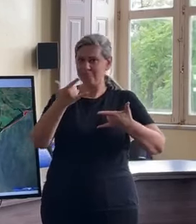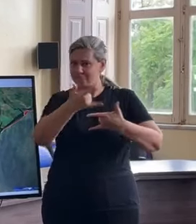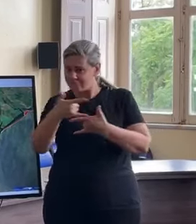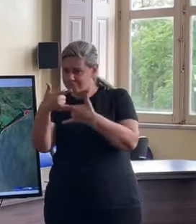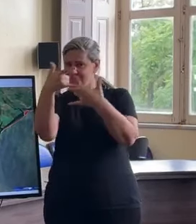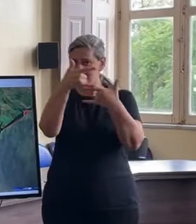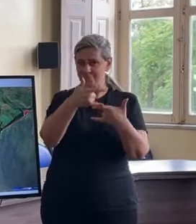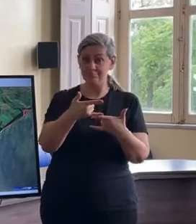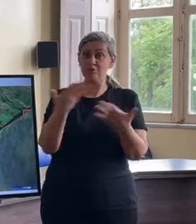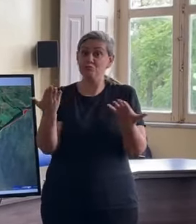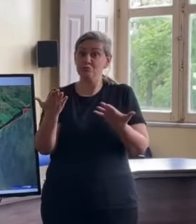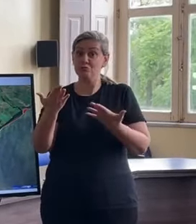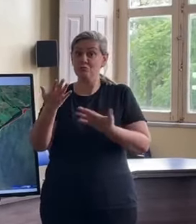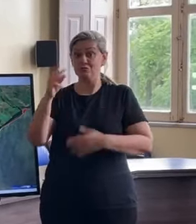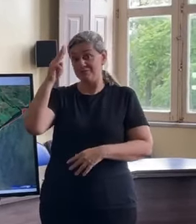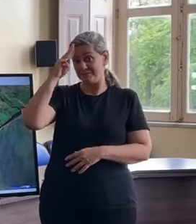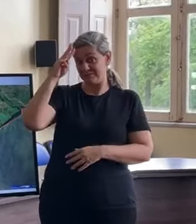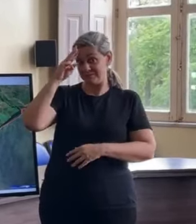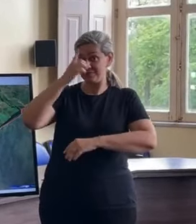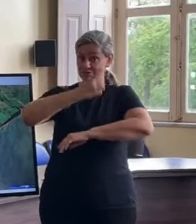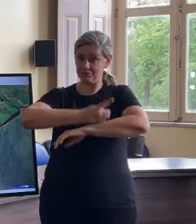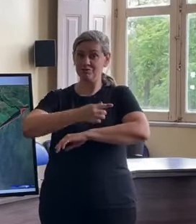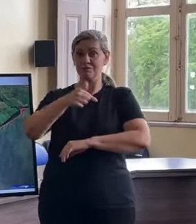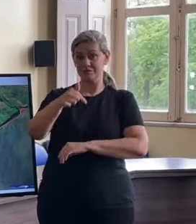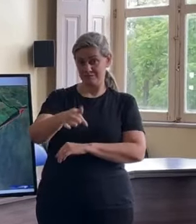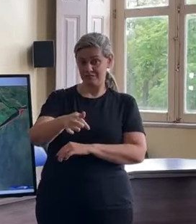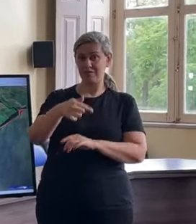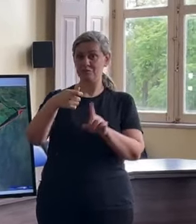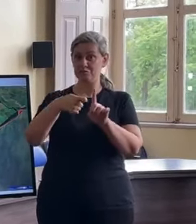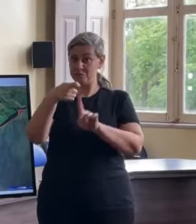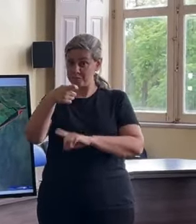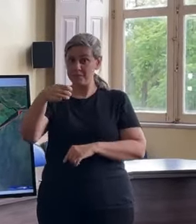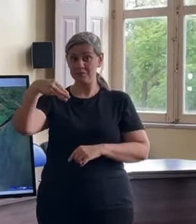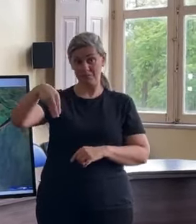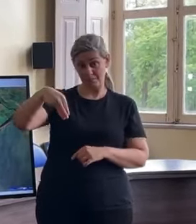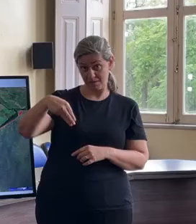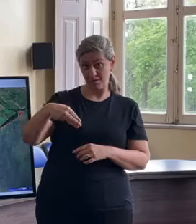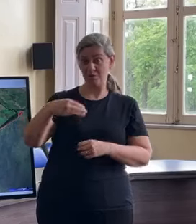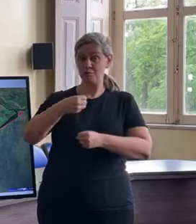de terça-feira, 7 de maio de 2024,